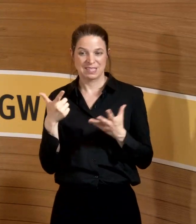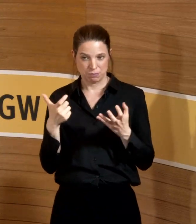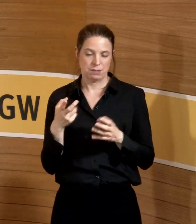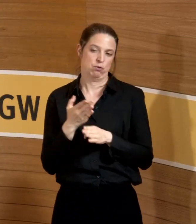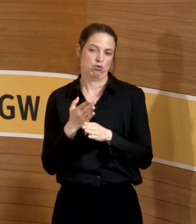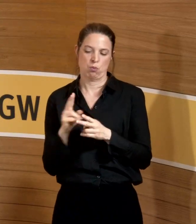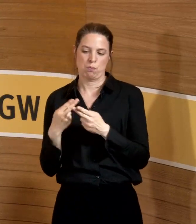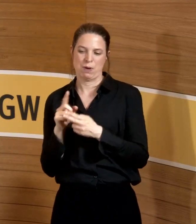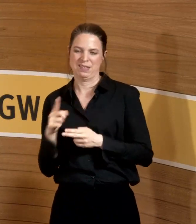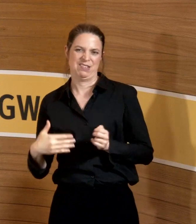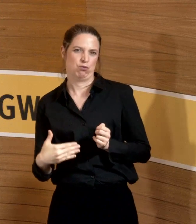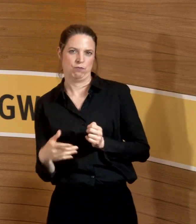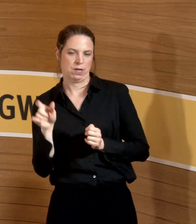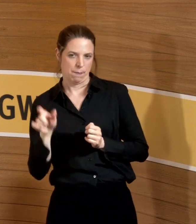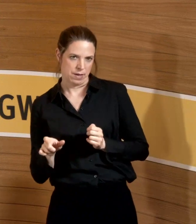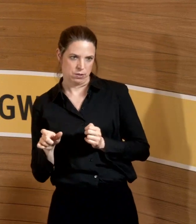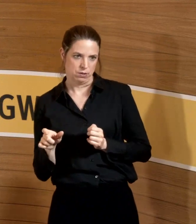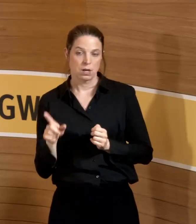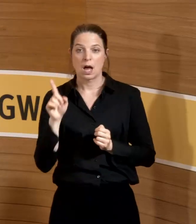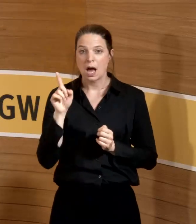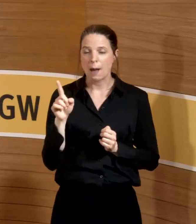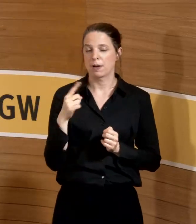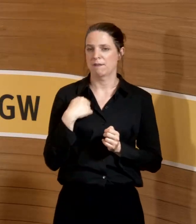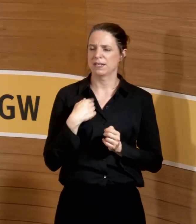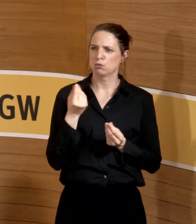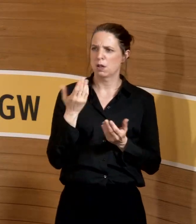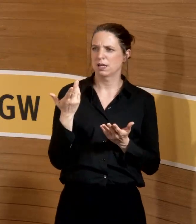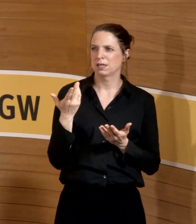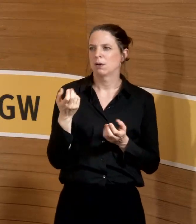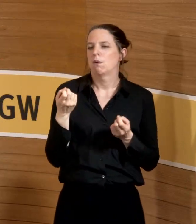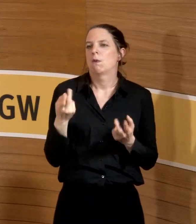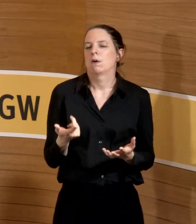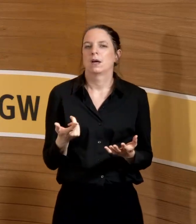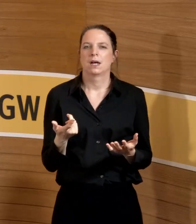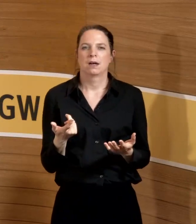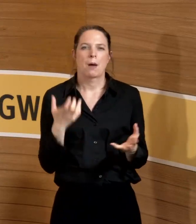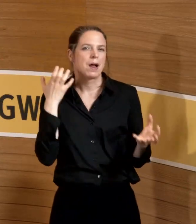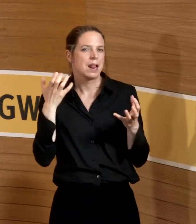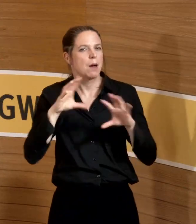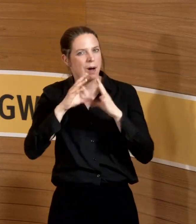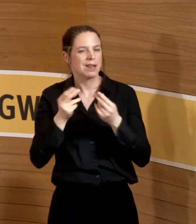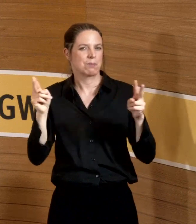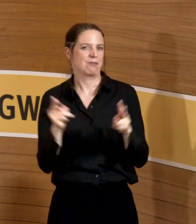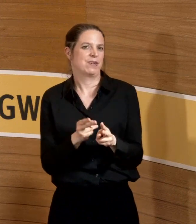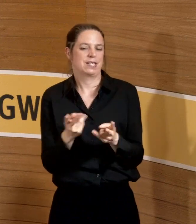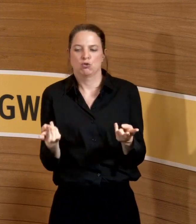Aber wenn ich ein guter Arbeitgeber bin, kann ich mir auch überlegen, für alle die Lärmentstehung zu reduzieren. Insofern sind das Themen, die